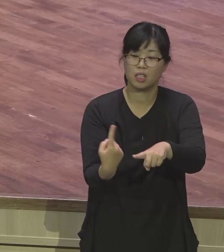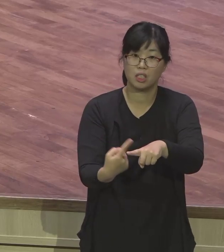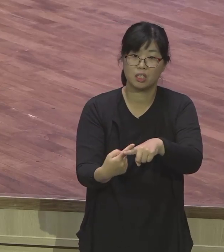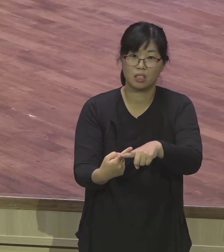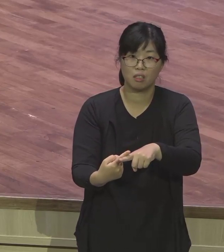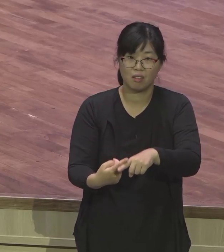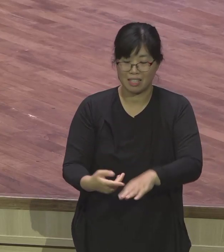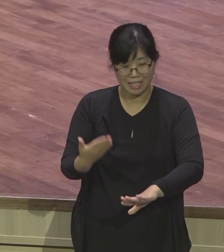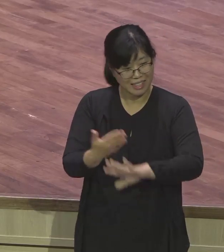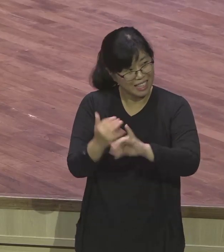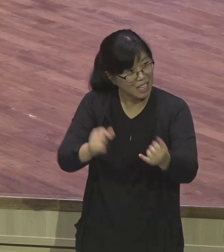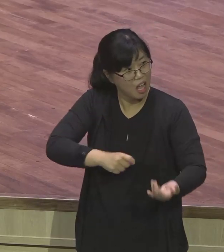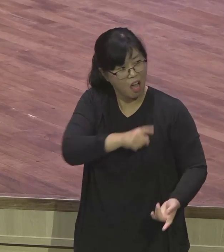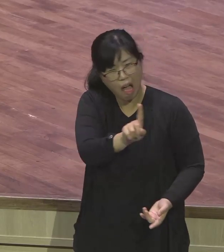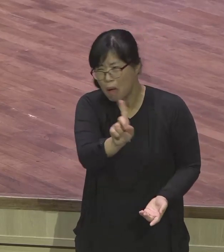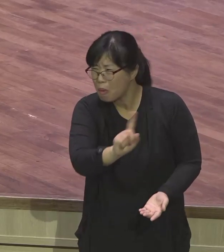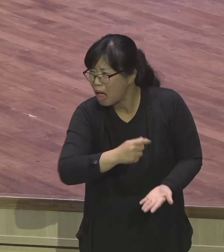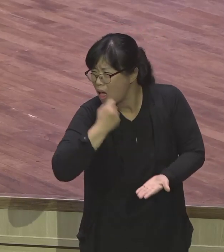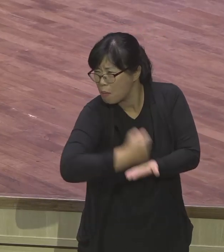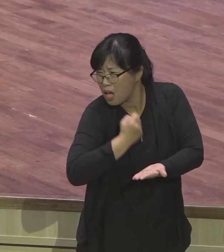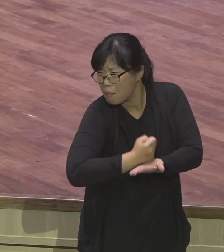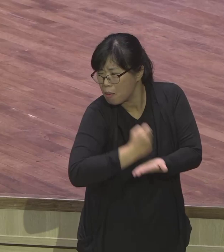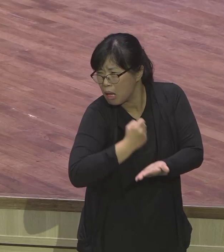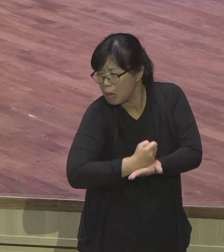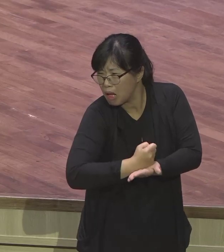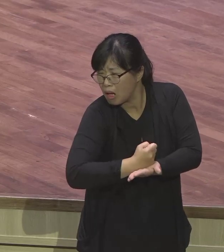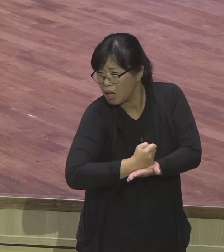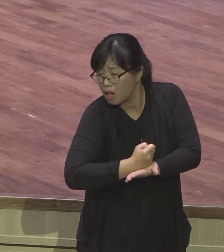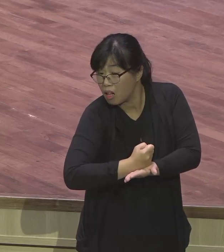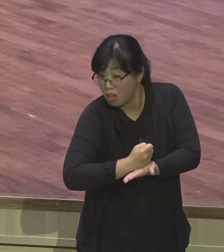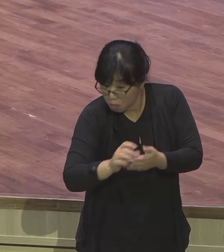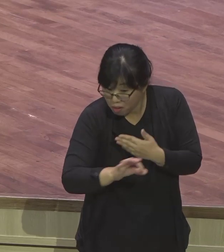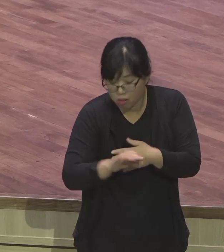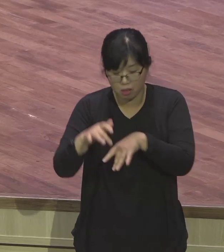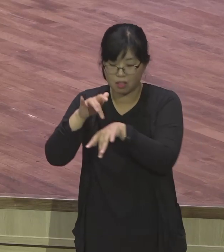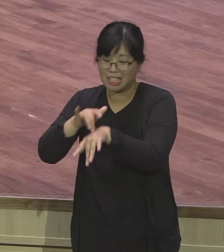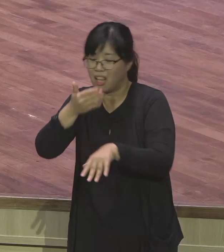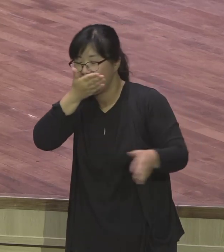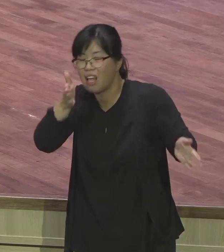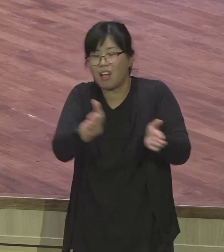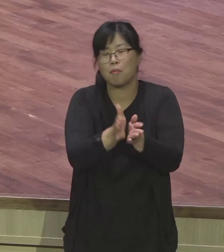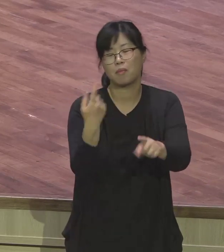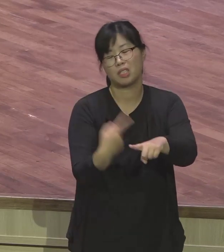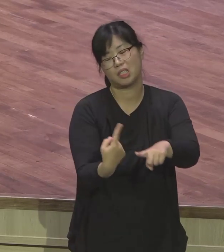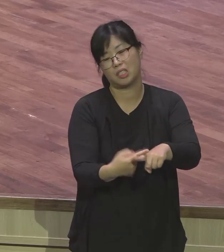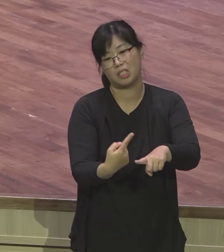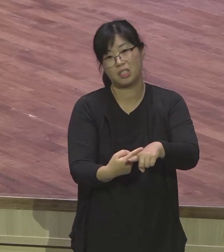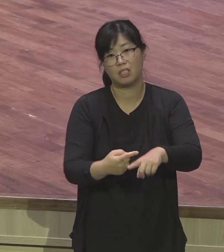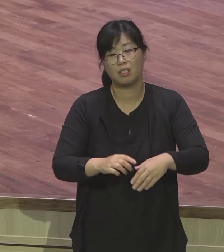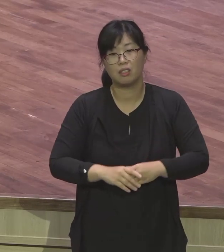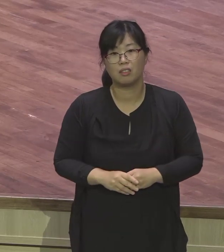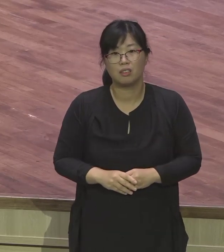마귀씬물음하고 있는 거예요 아 내가 지금 마귀씬물음하고 있구나 그래 깨달아야 그날부터 살 수 있어요